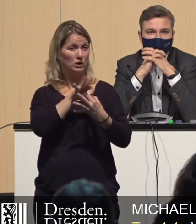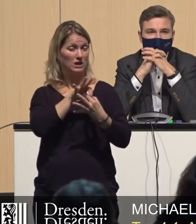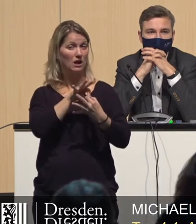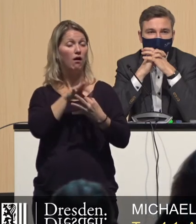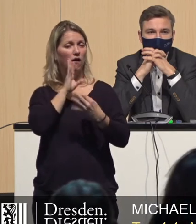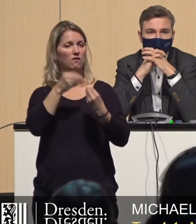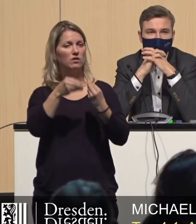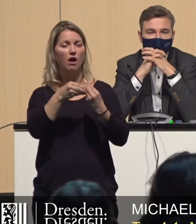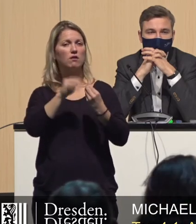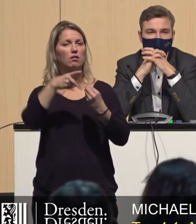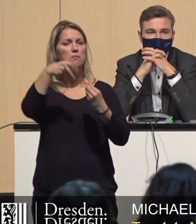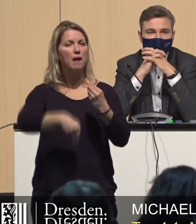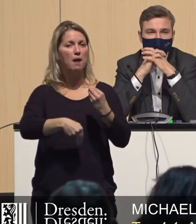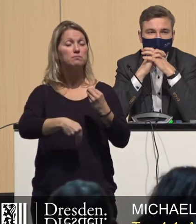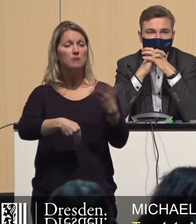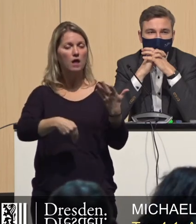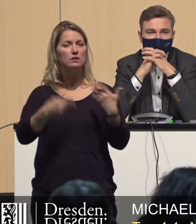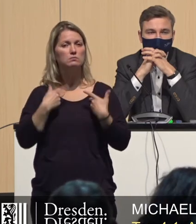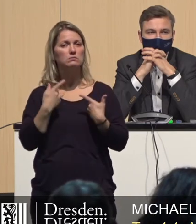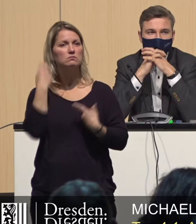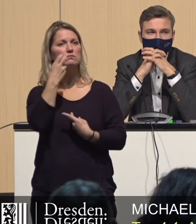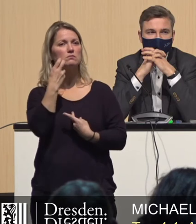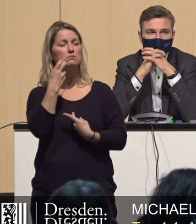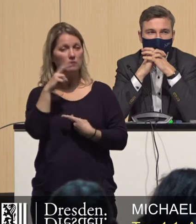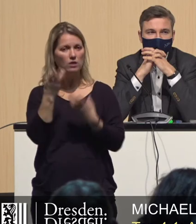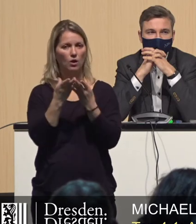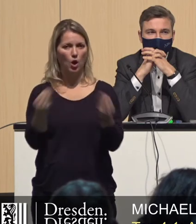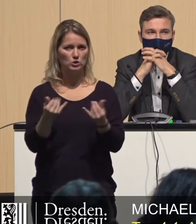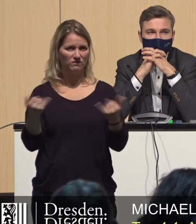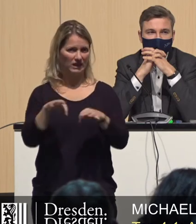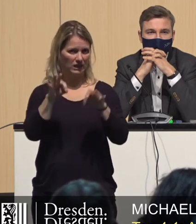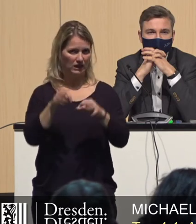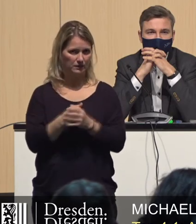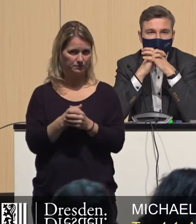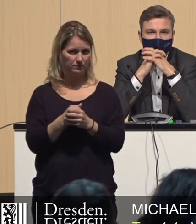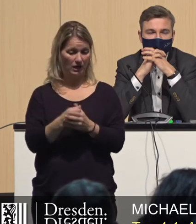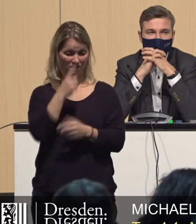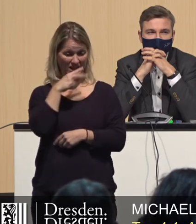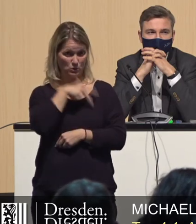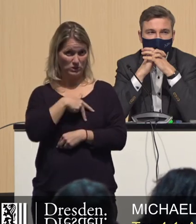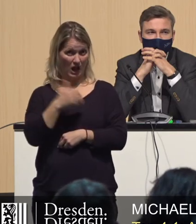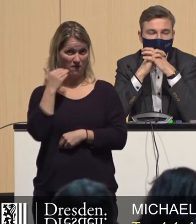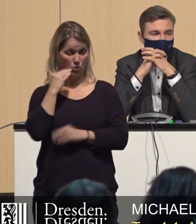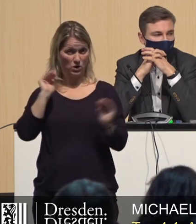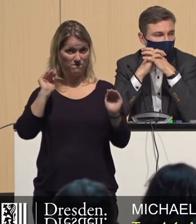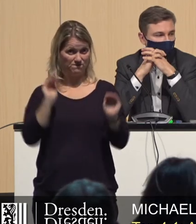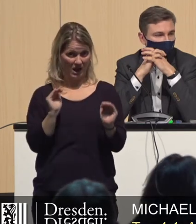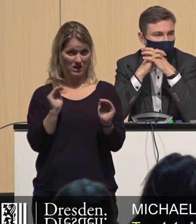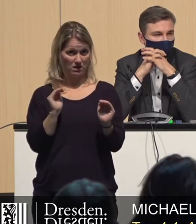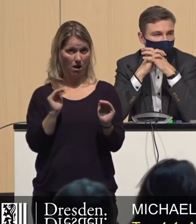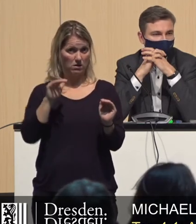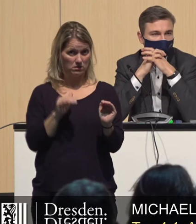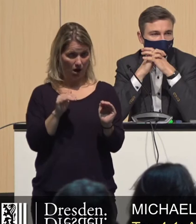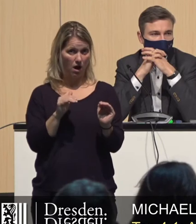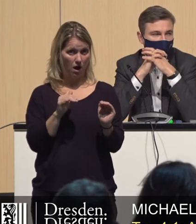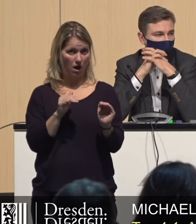verlieren, auch eine Antwort haben, wie wir es lösen. Und je weniger Sozialwohnungen mit dem sozialen, mit dem